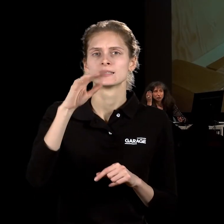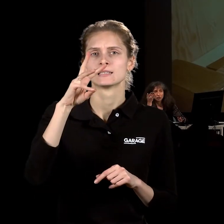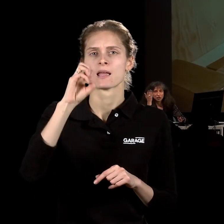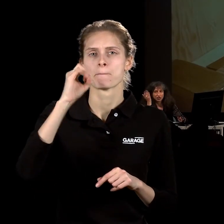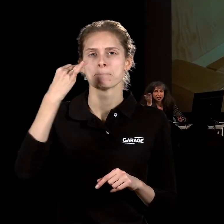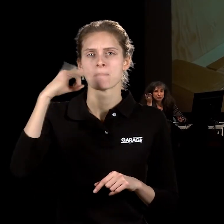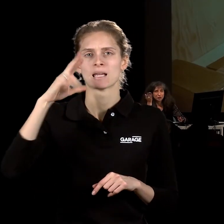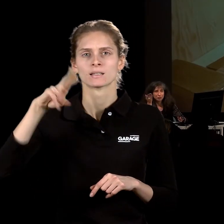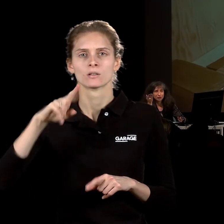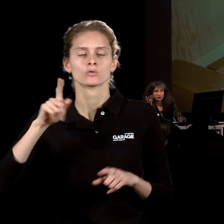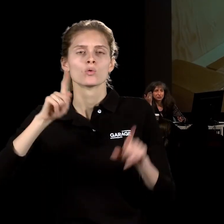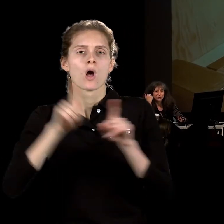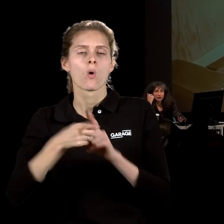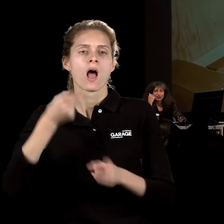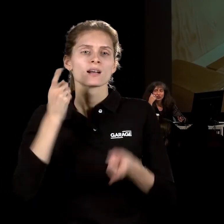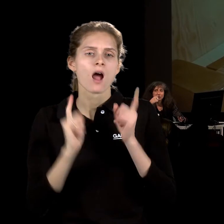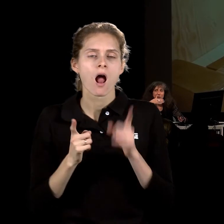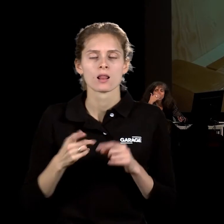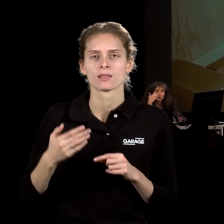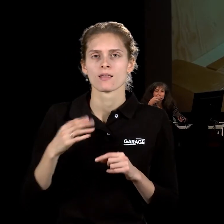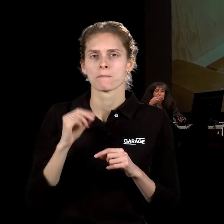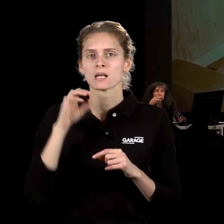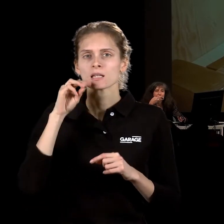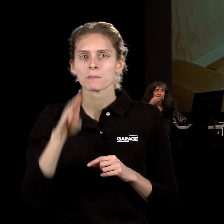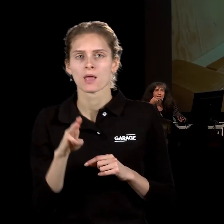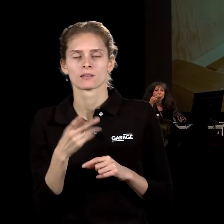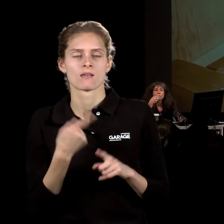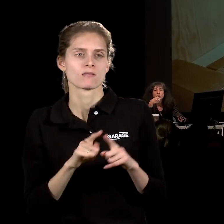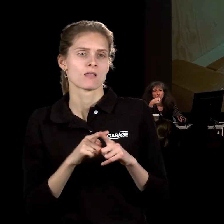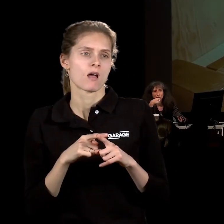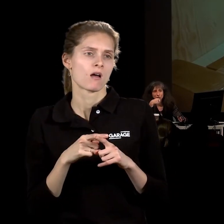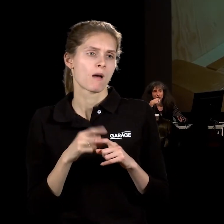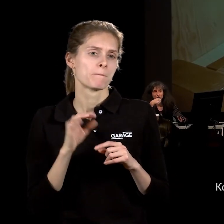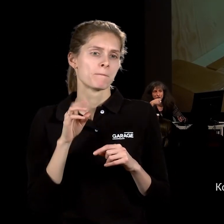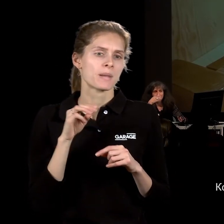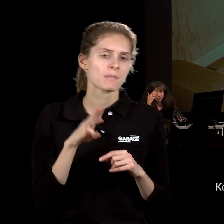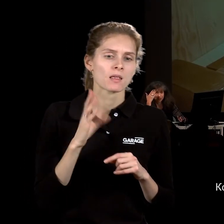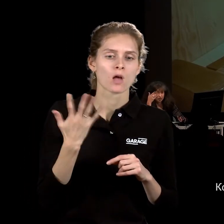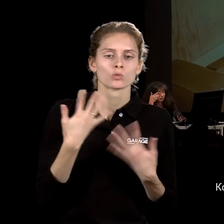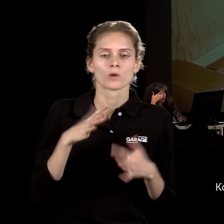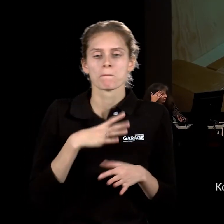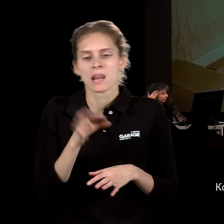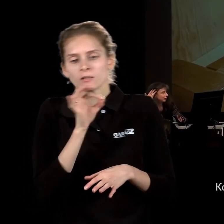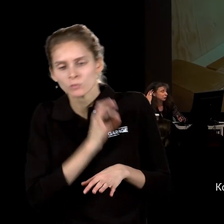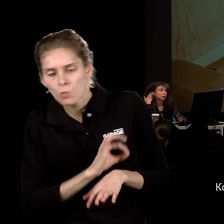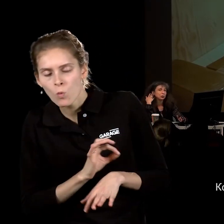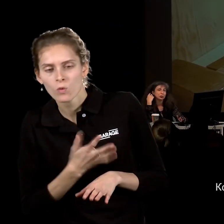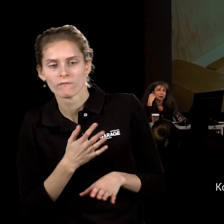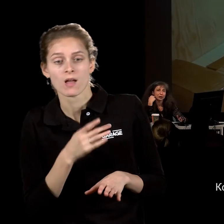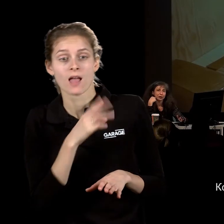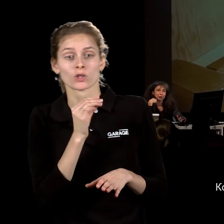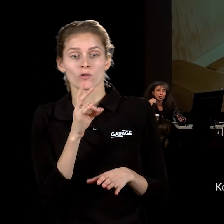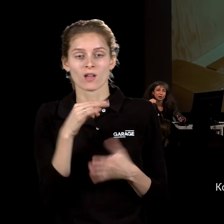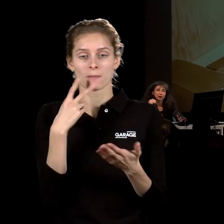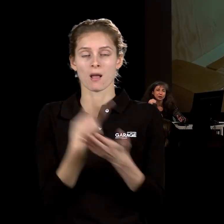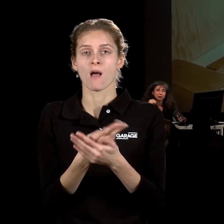что такое реальный предмет. Это фейк, это предмет потребления, это использованный предмет, потому что, когда тярование выставляет посуду,